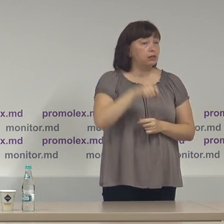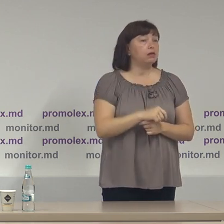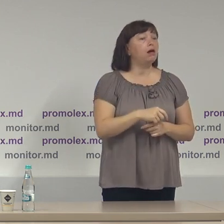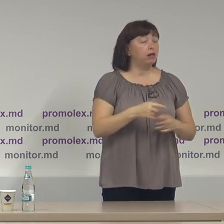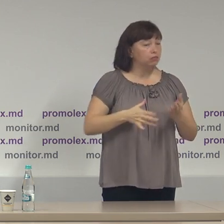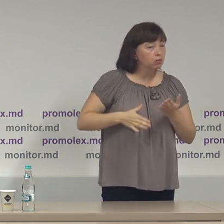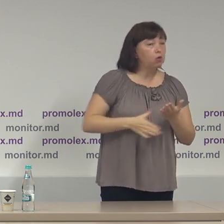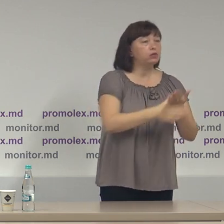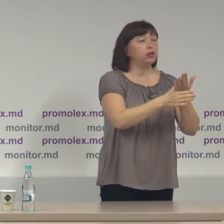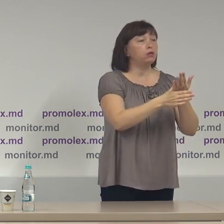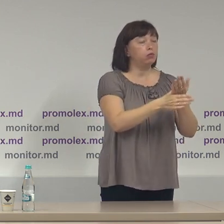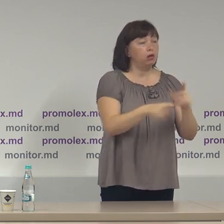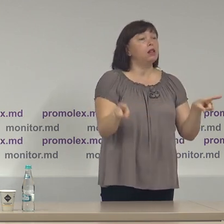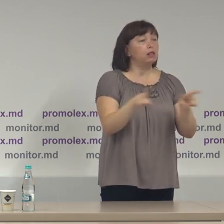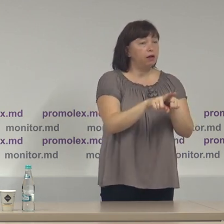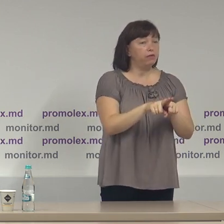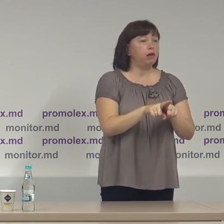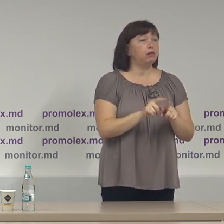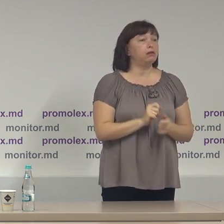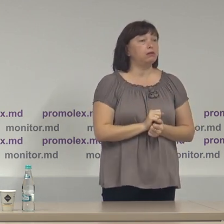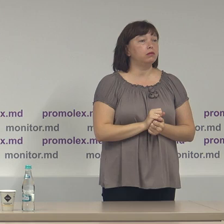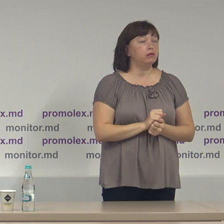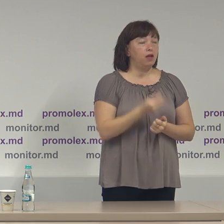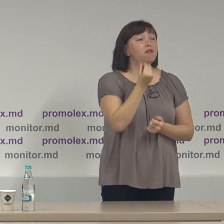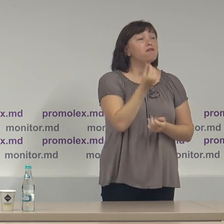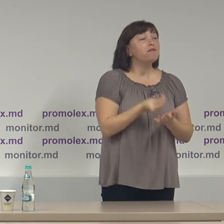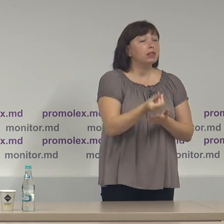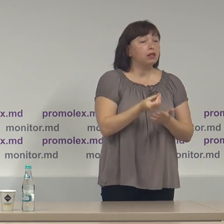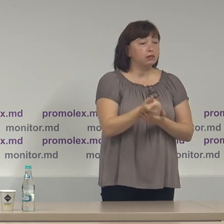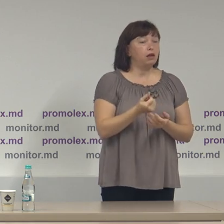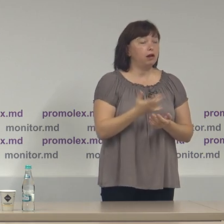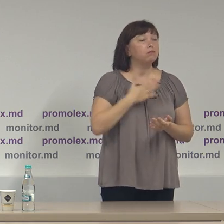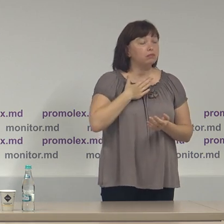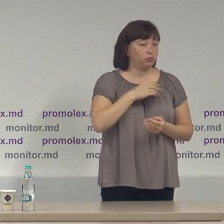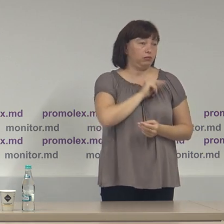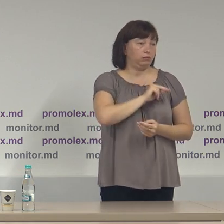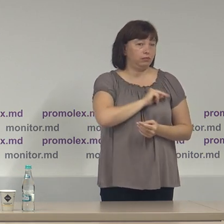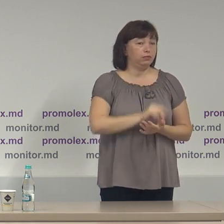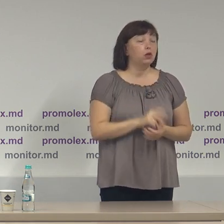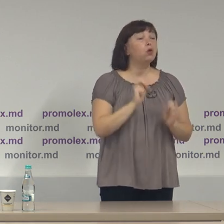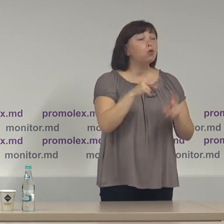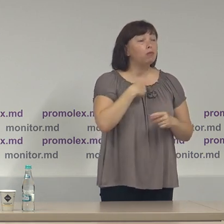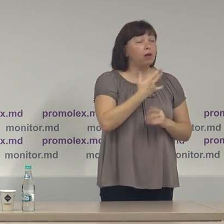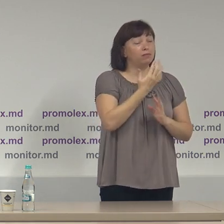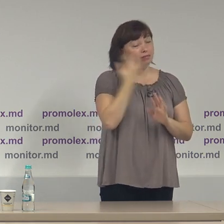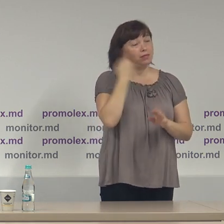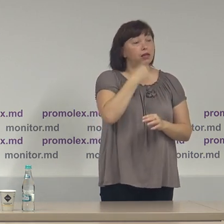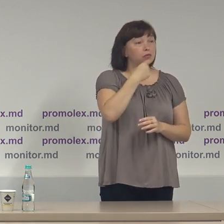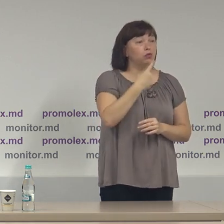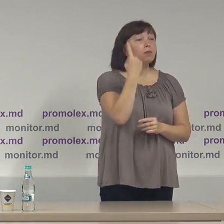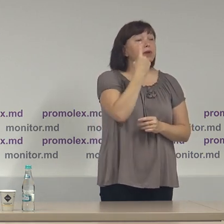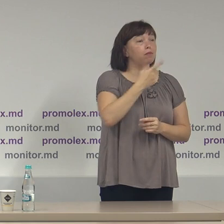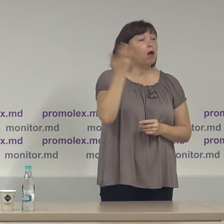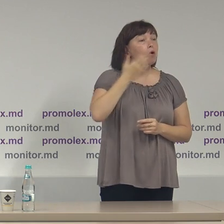contribuie la fel la finanțarea misiunii noastre. După cum spuneam și în prima